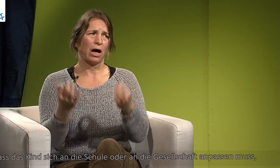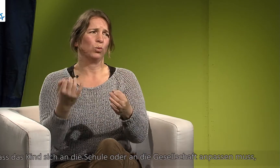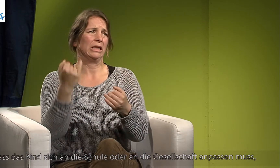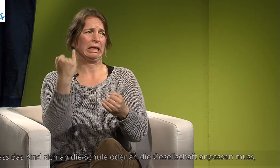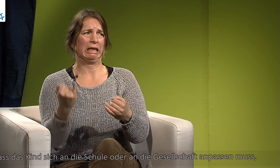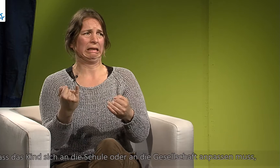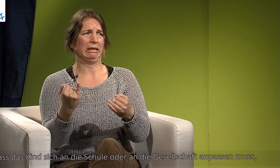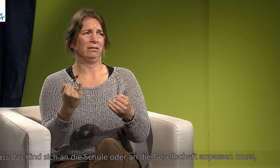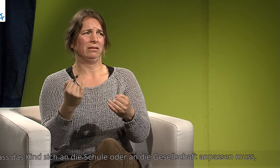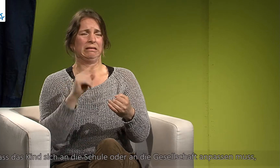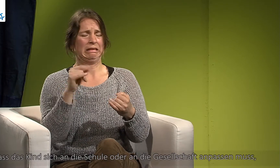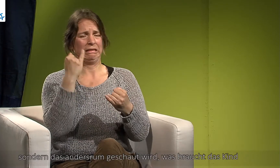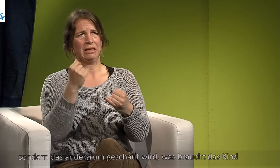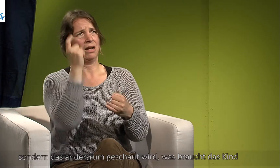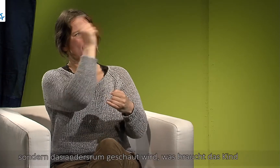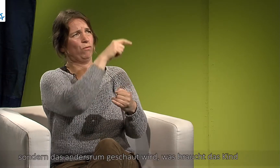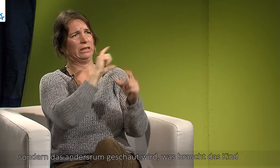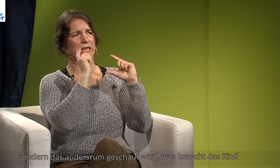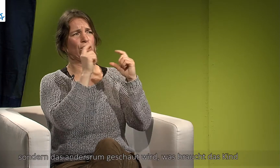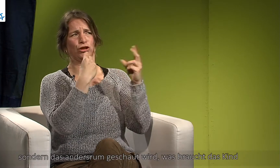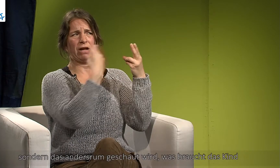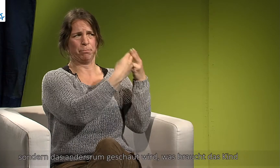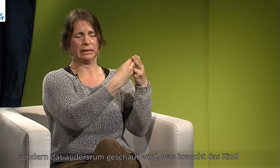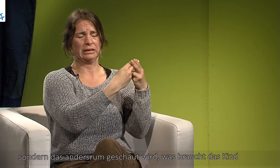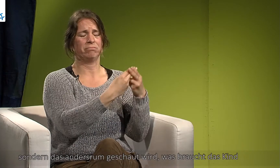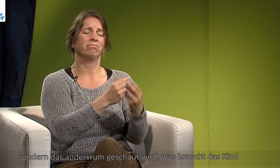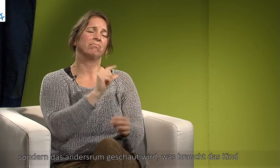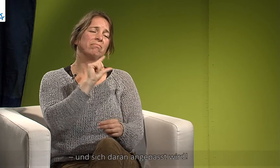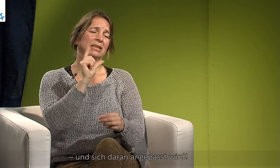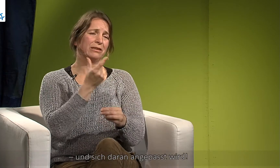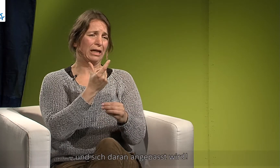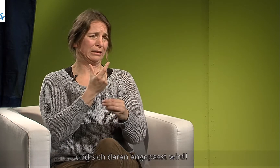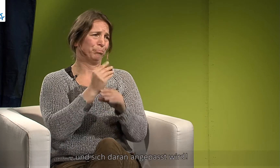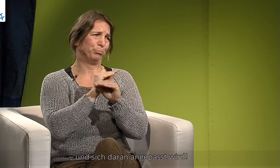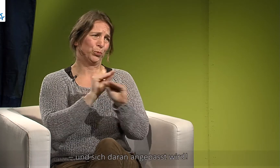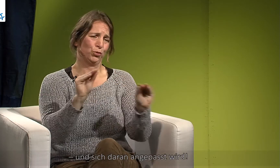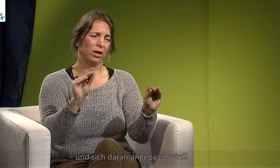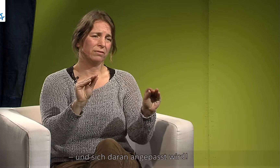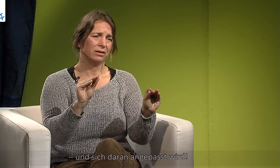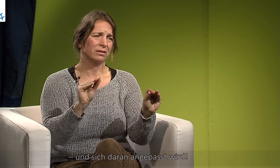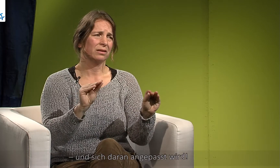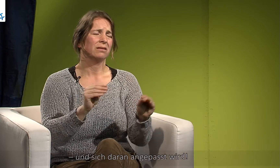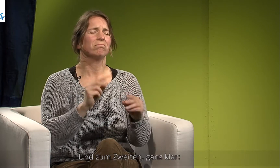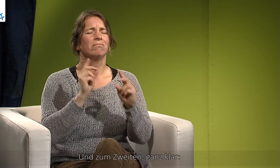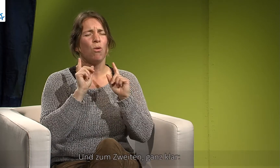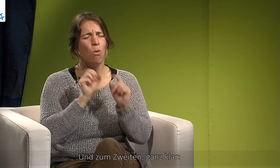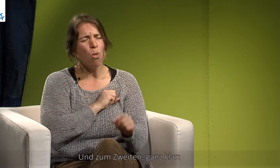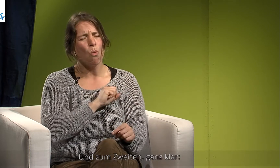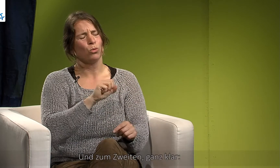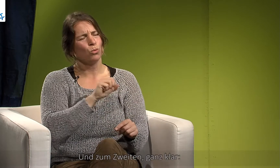anpassen muss, sondern dass eben andersrum geschaut wird, was braucht das Kind und sich daran angepasst wird. Und zum zweiten,